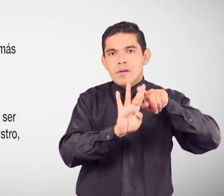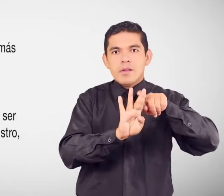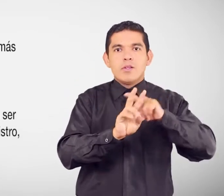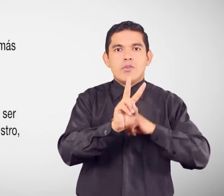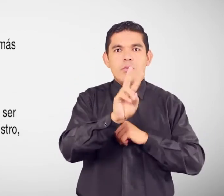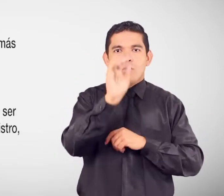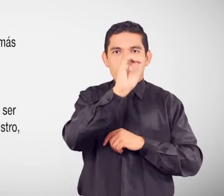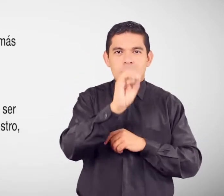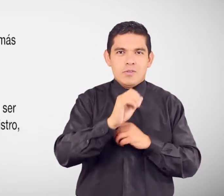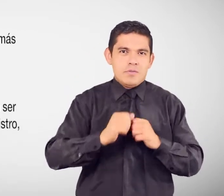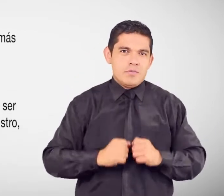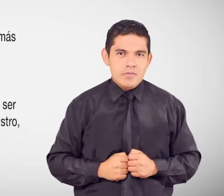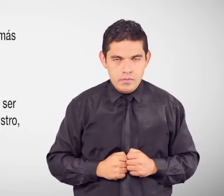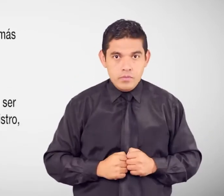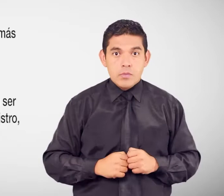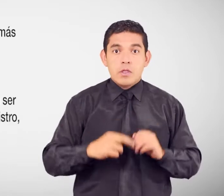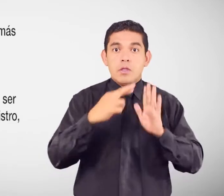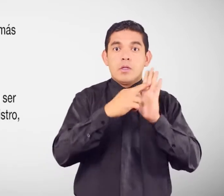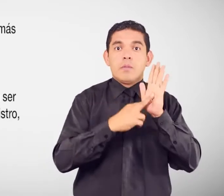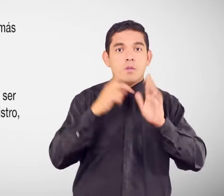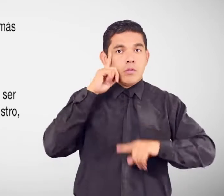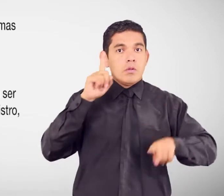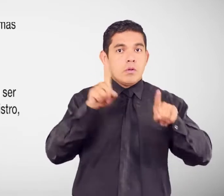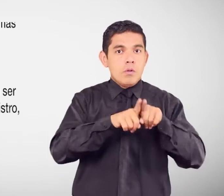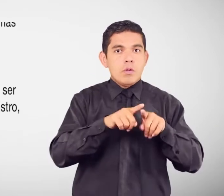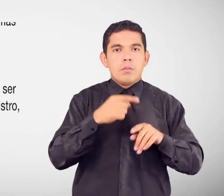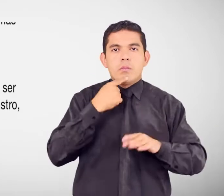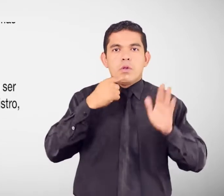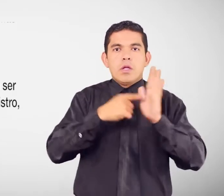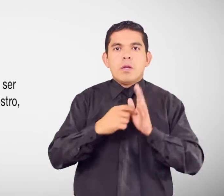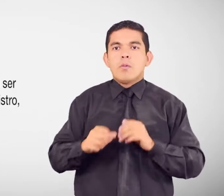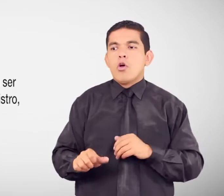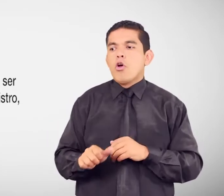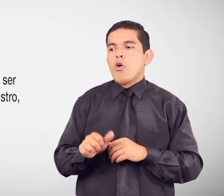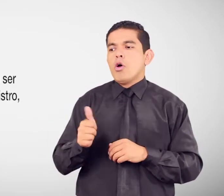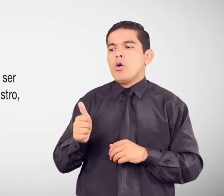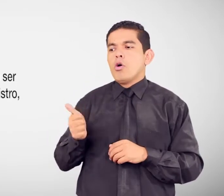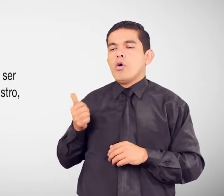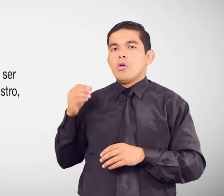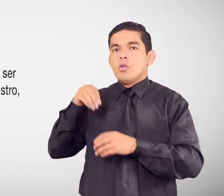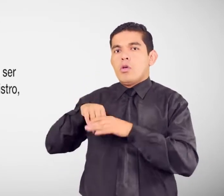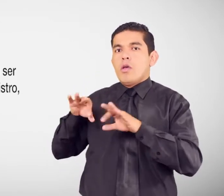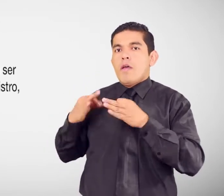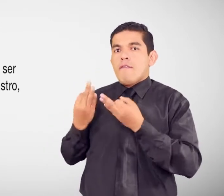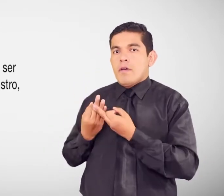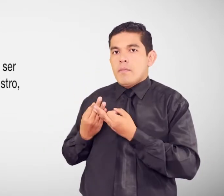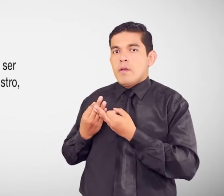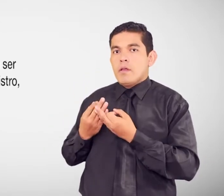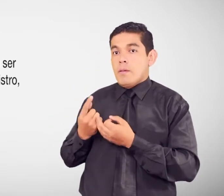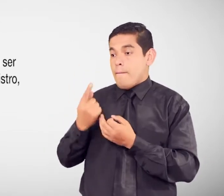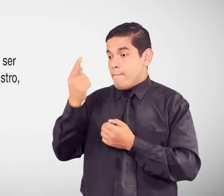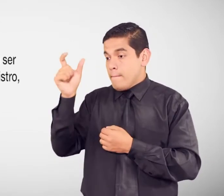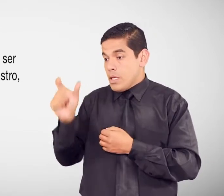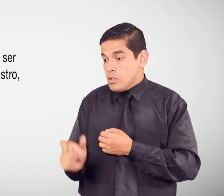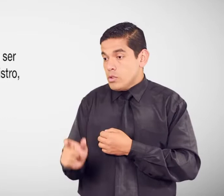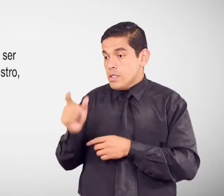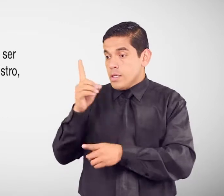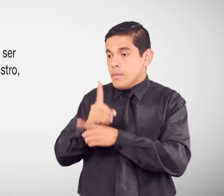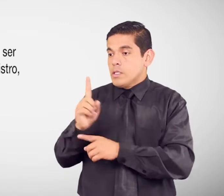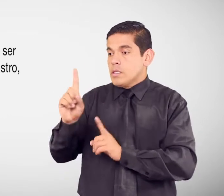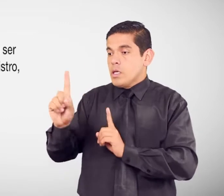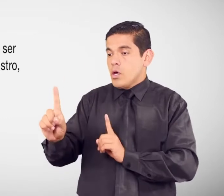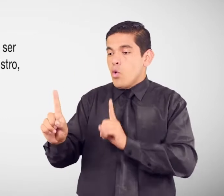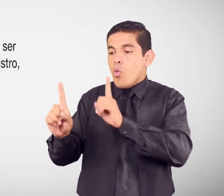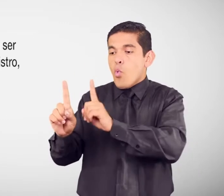Este beneficio no podrá trasladarse A más de una persona Por persona con discapacidad Todas las personas